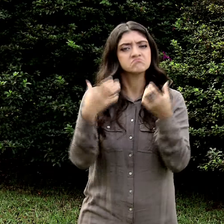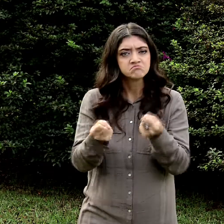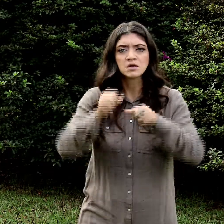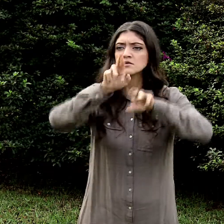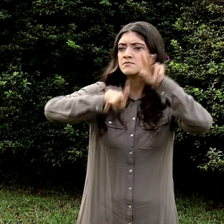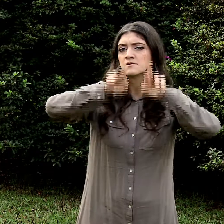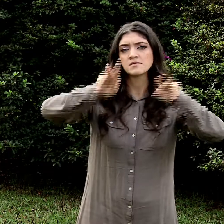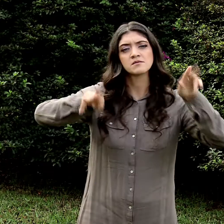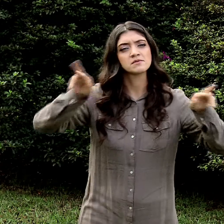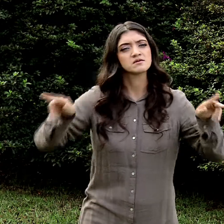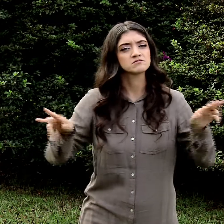humano.